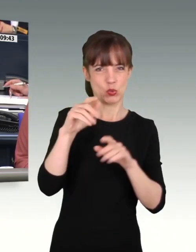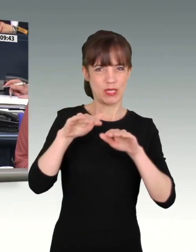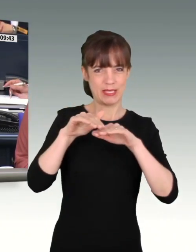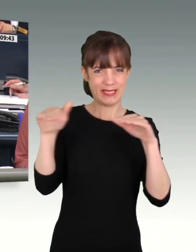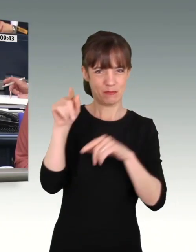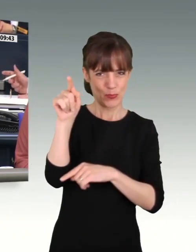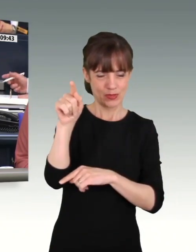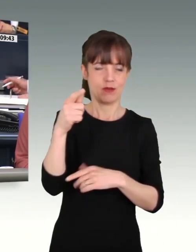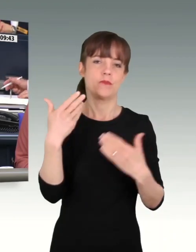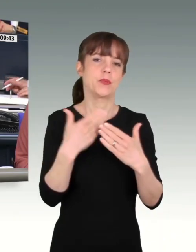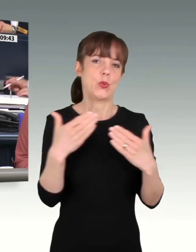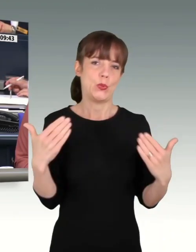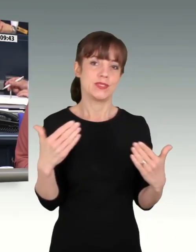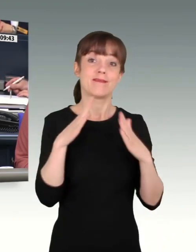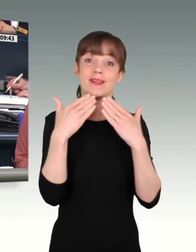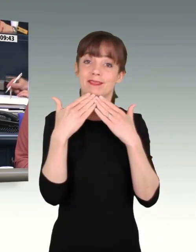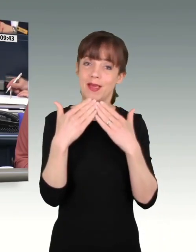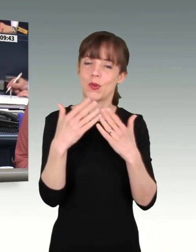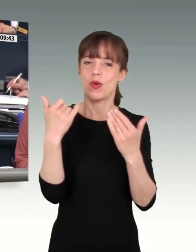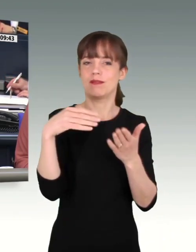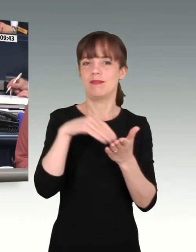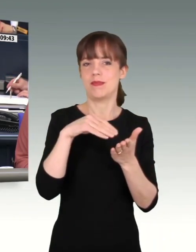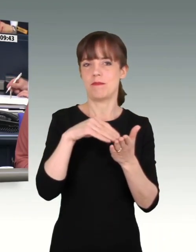dass Sie der Debatte folgen.